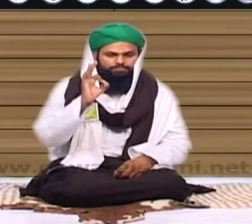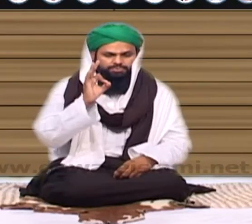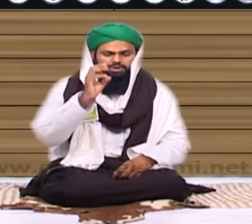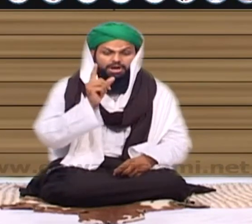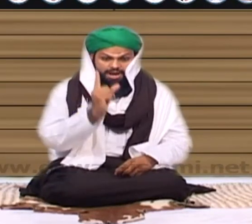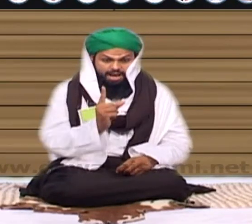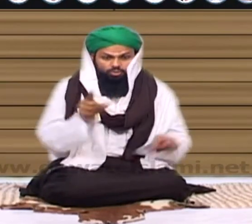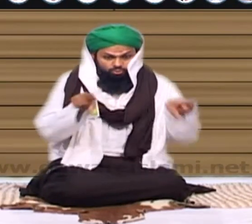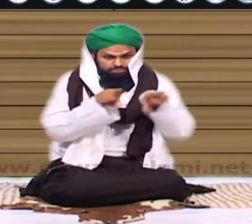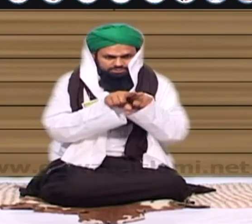ایک کو ضرور دعوت دیں